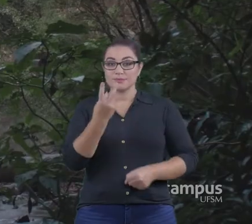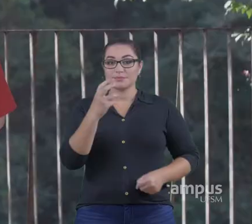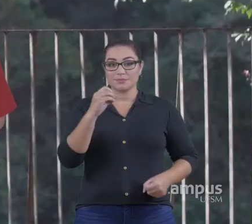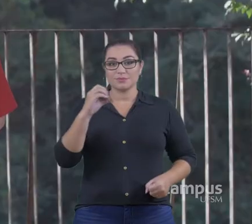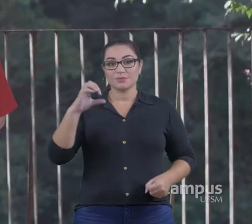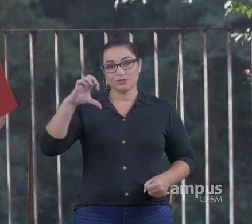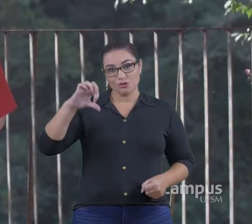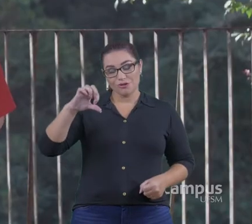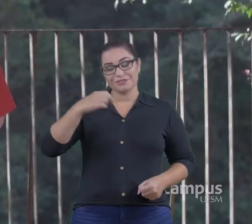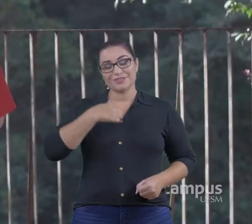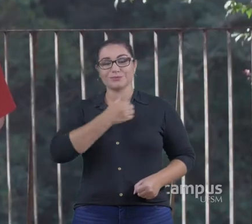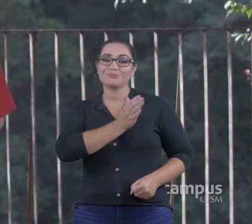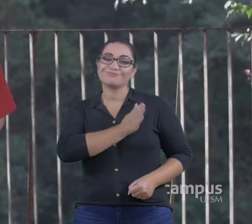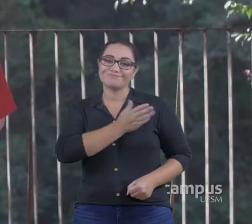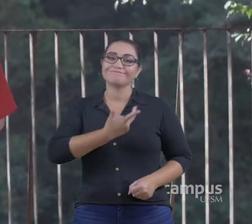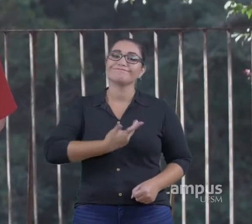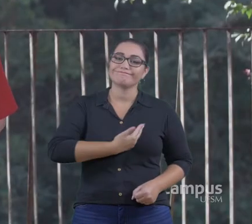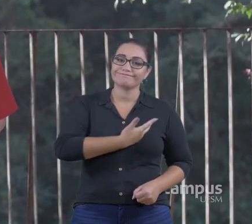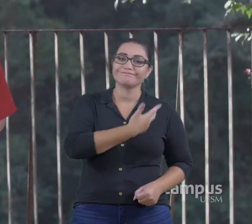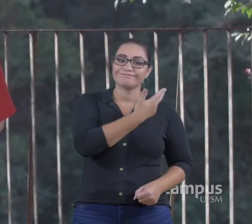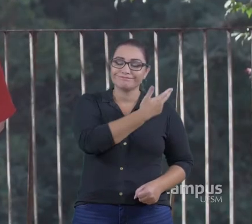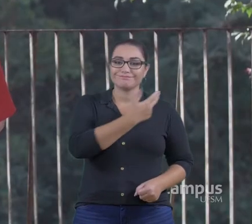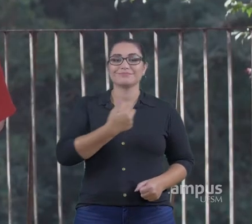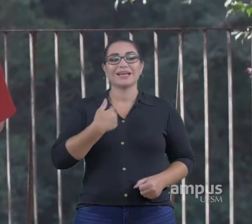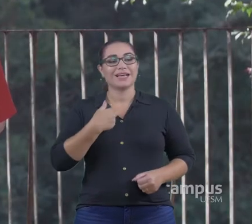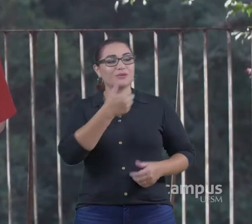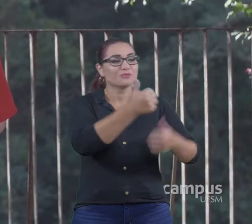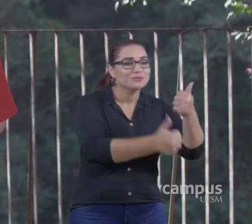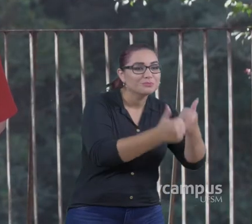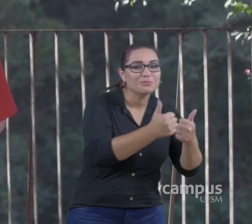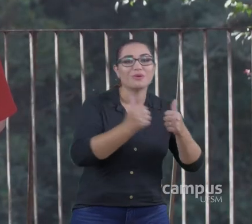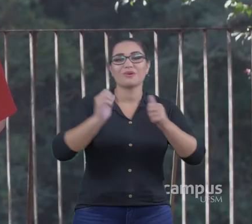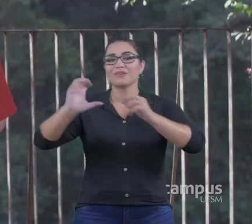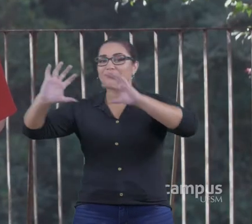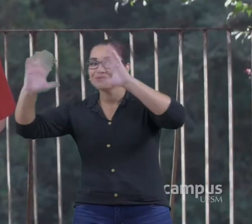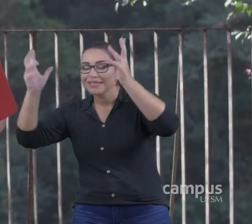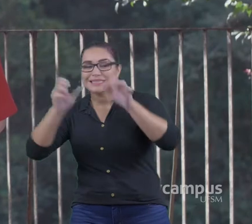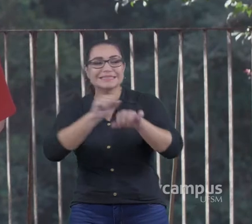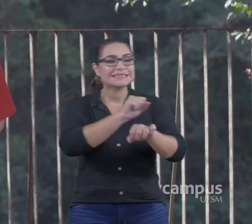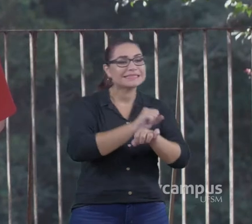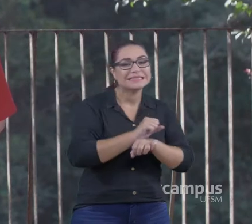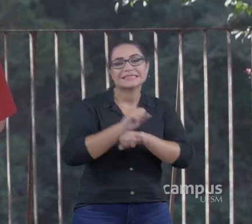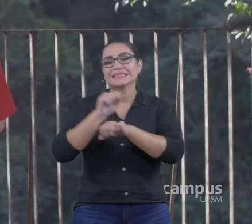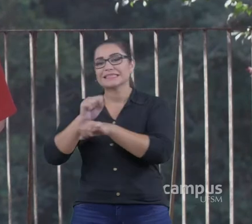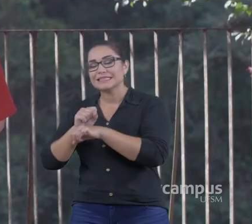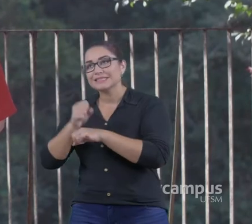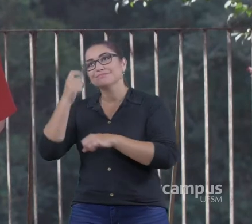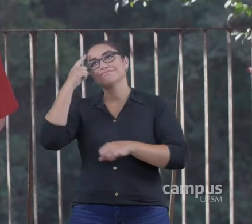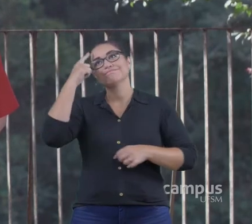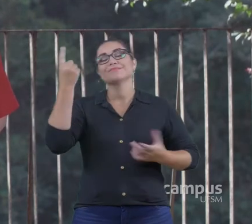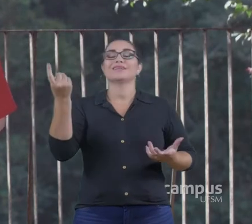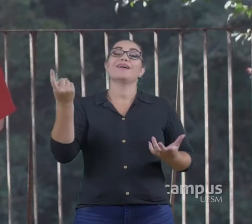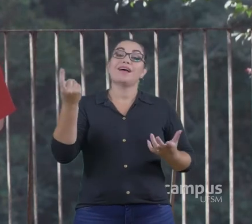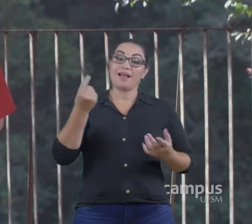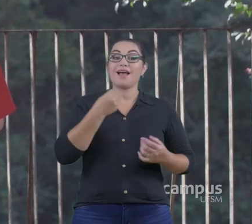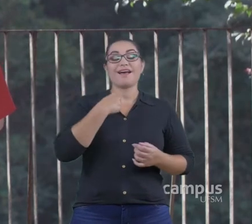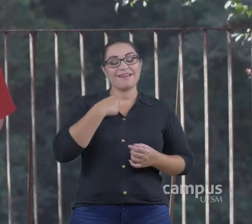Desde 2009 Quando tive que fazer uma cirurgia cardíaca Tinha que parar de jogar futebol Tinha que parar de ir nas festas